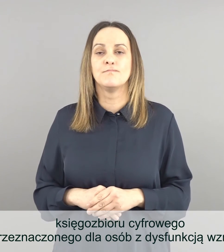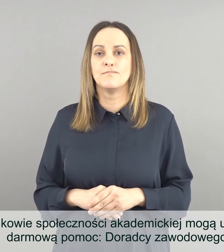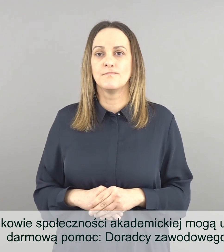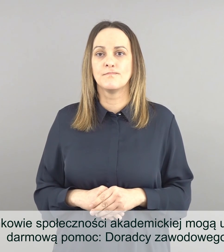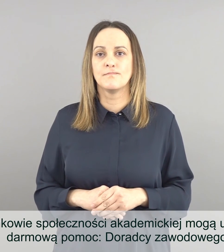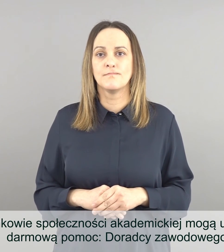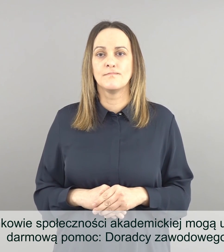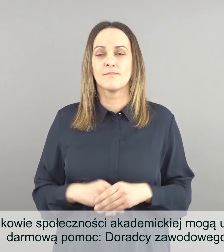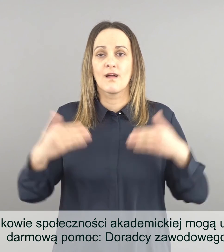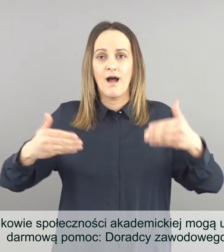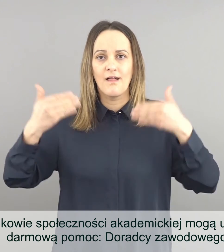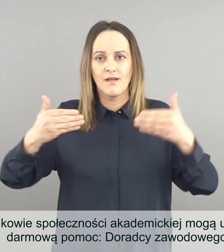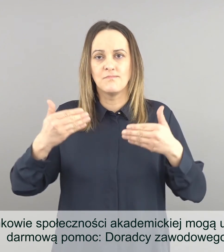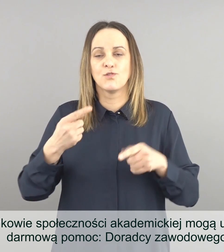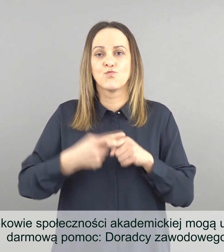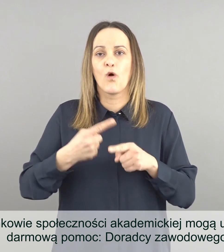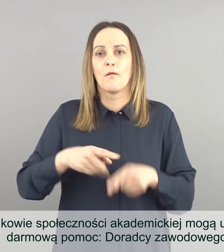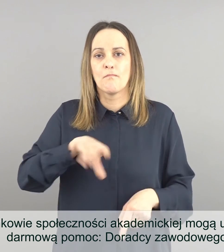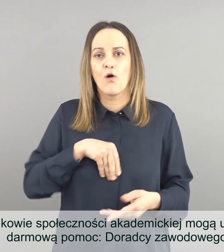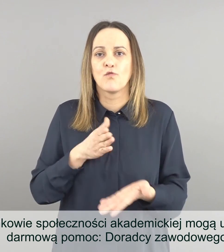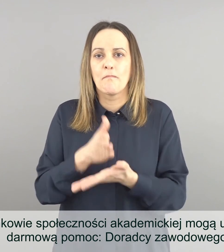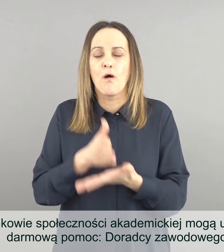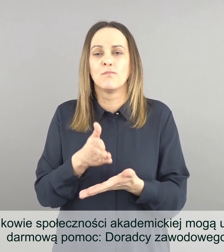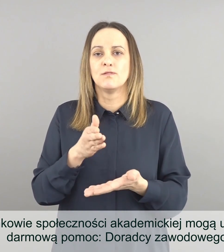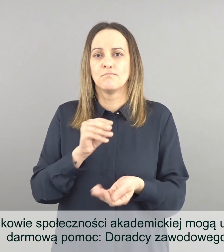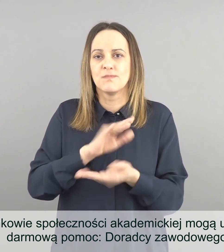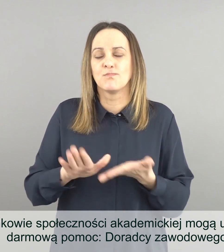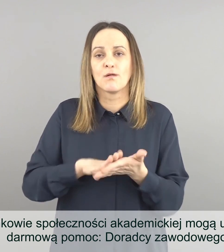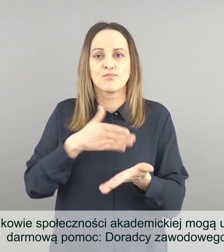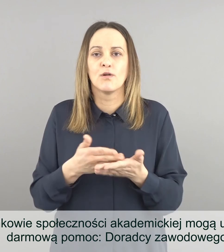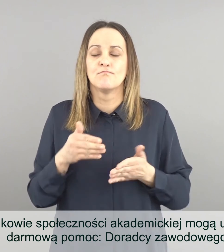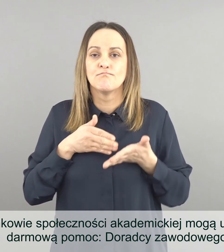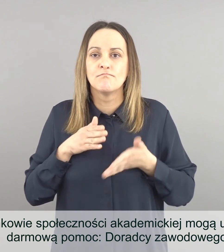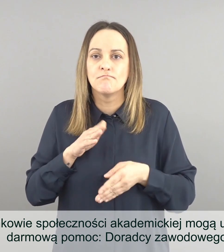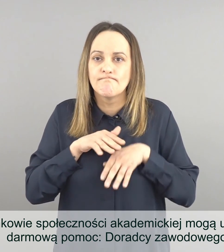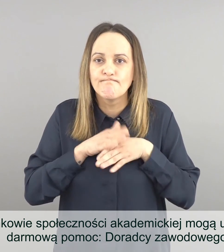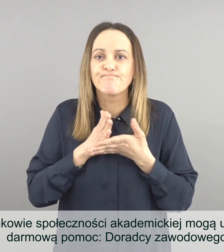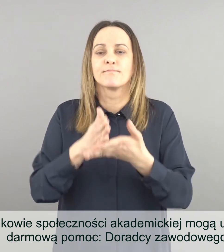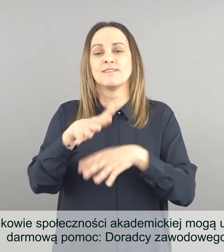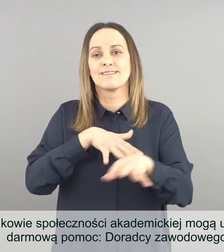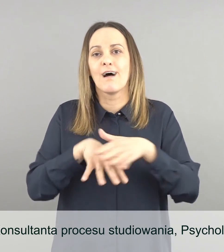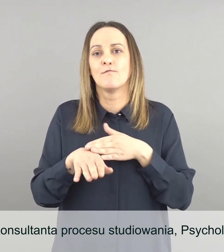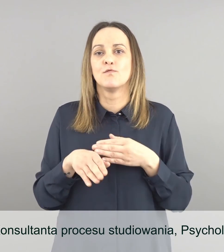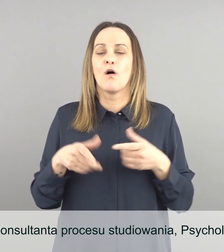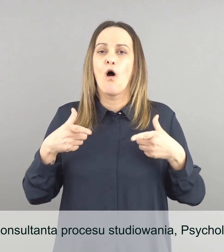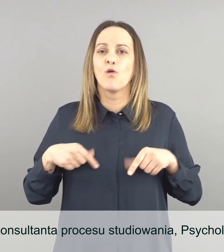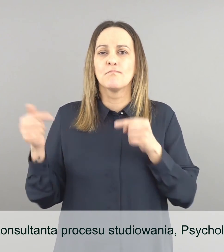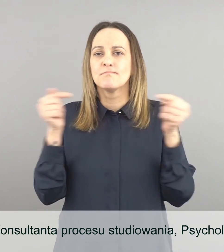Członkowie społeczności akademickiej mogą uzyskać darmową pomoc Doradcy zawodowego, konsultanta